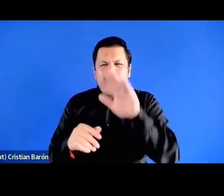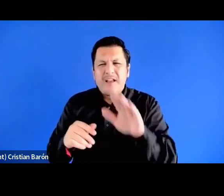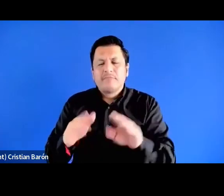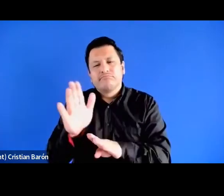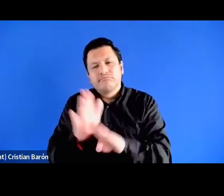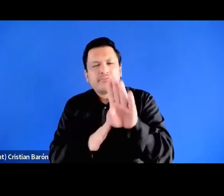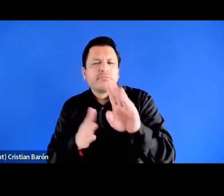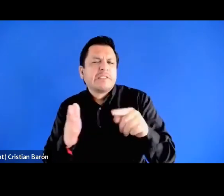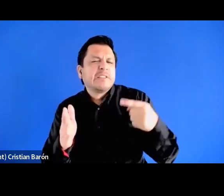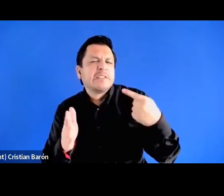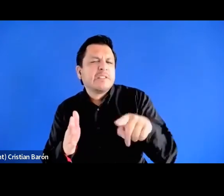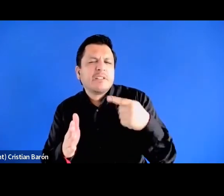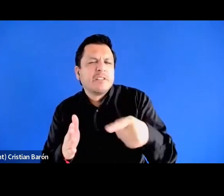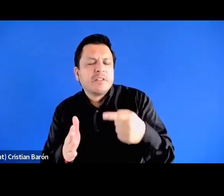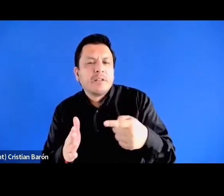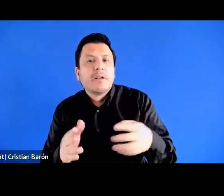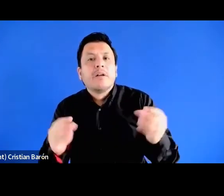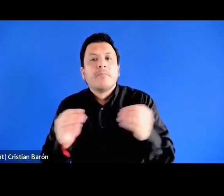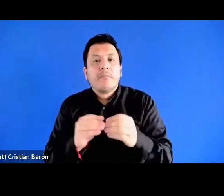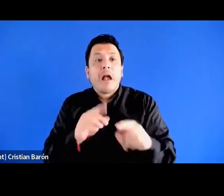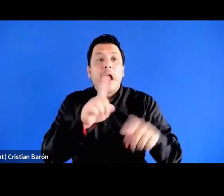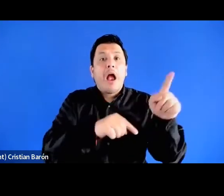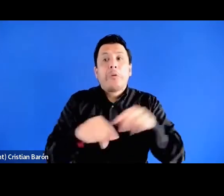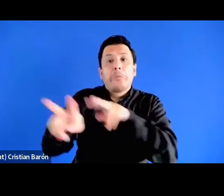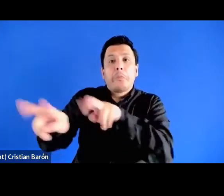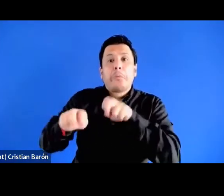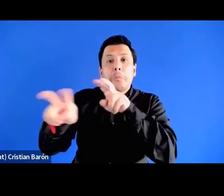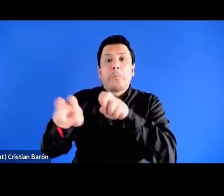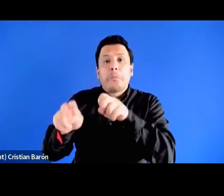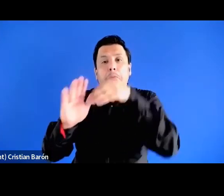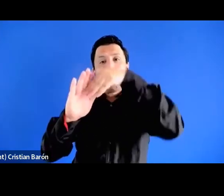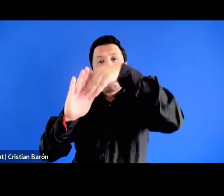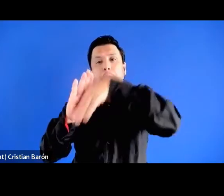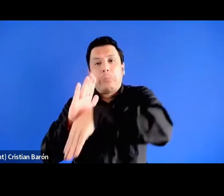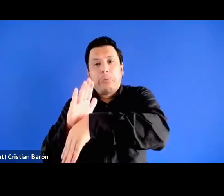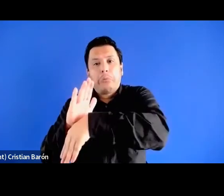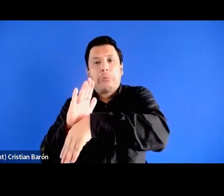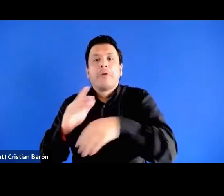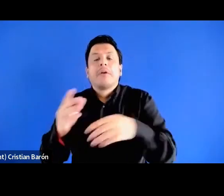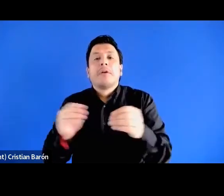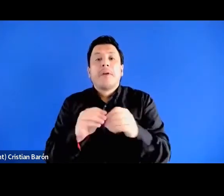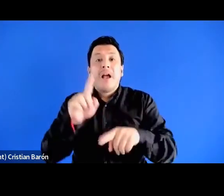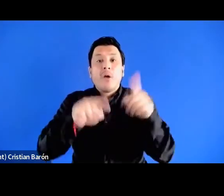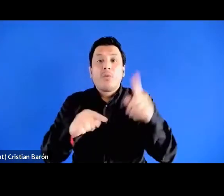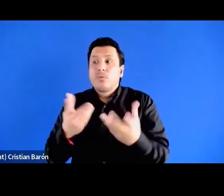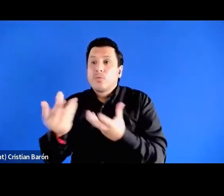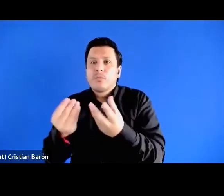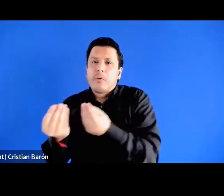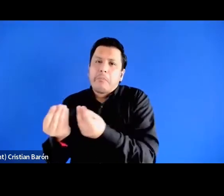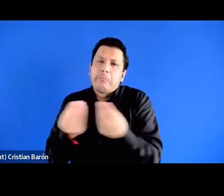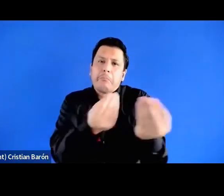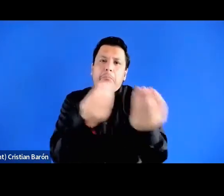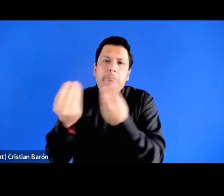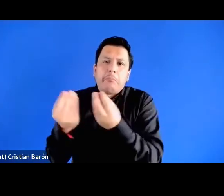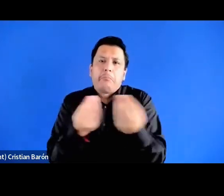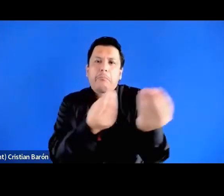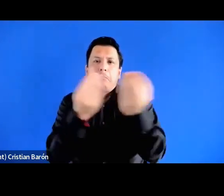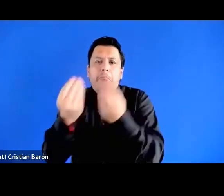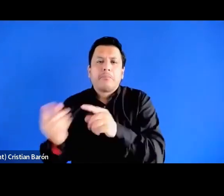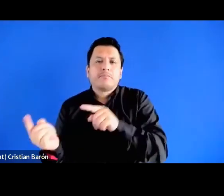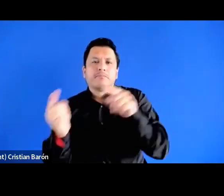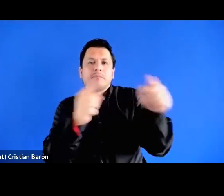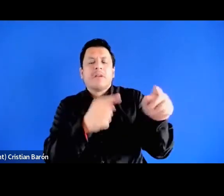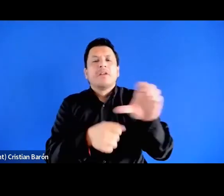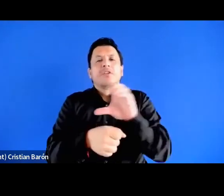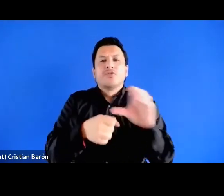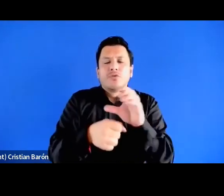implicó además un declive agrícola y empezamos a ver procesos migratorios ¿no? fundamentalmente las grandes ciudades como Bogotá